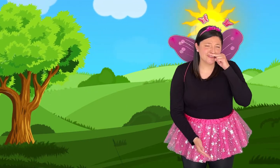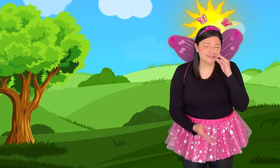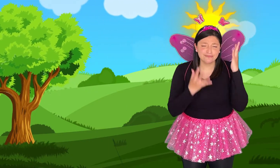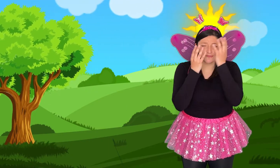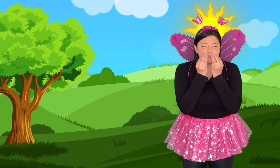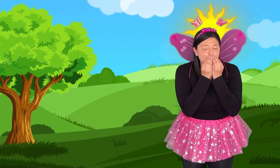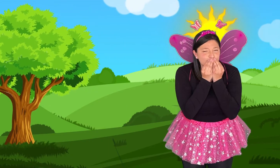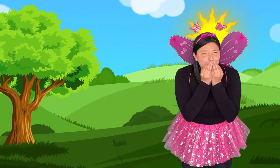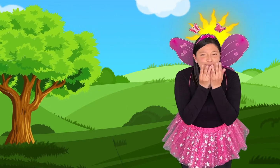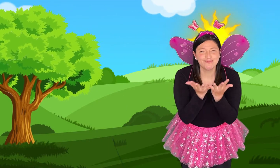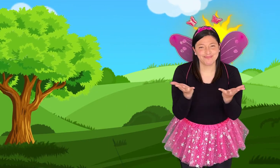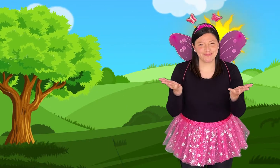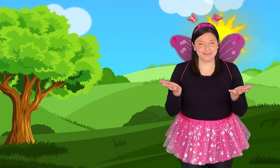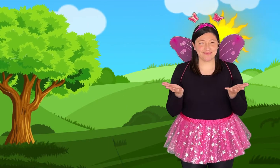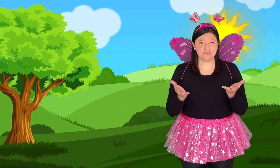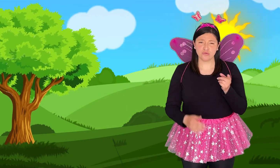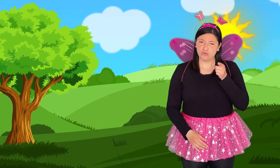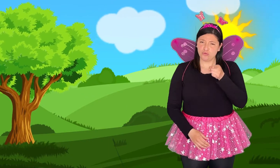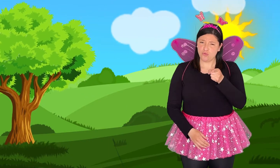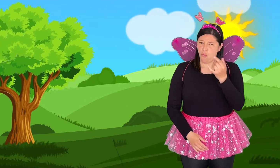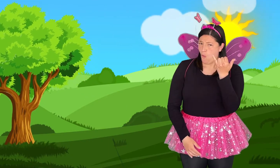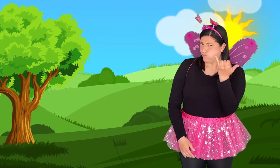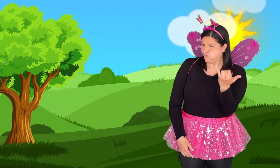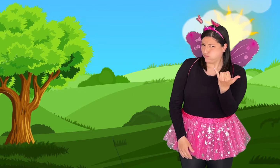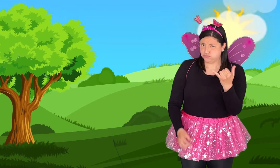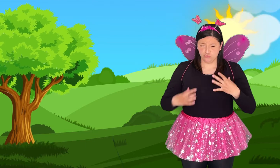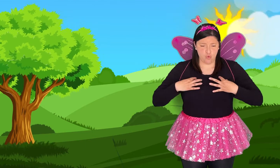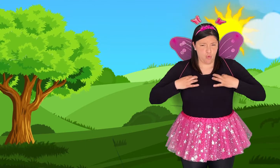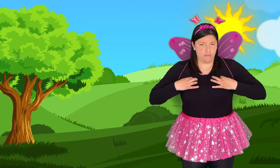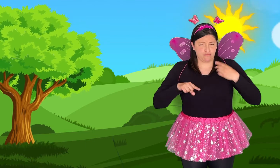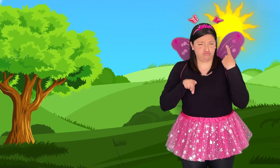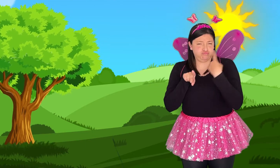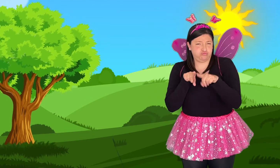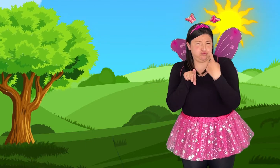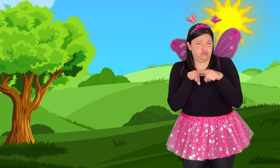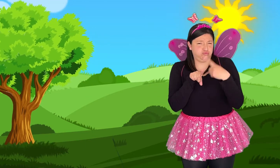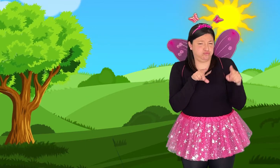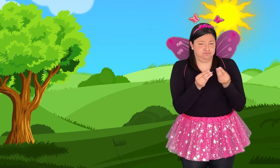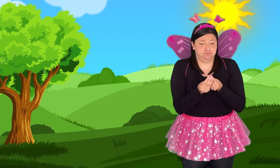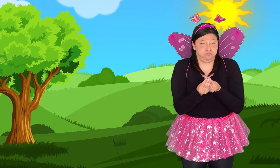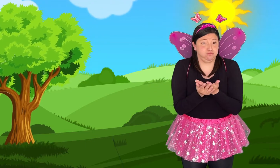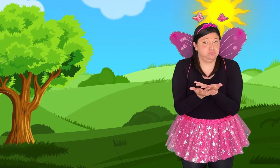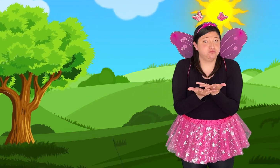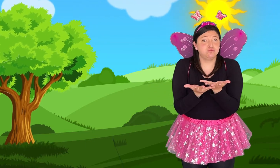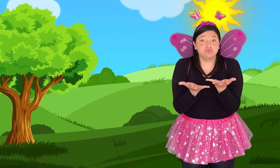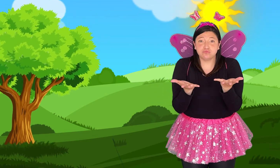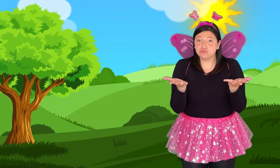¡Tú, niñito tan bonito! ¿Tú qué tienes tanto traje?